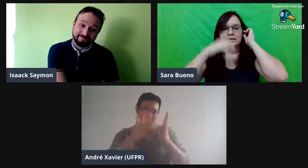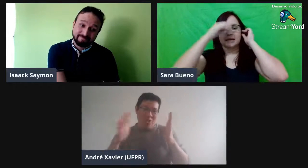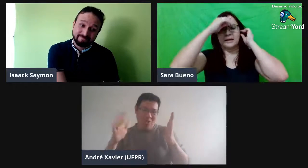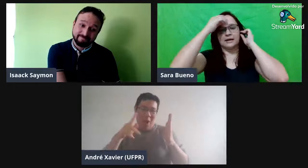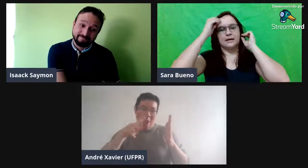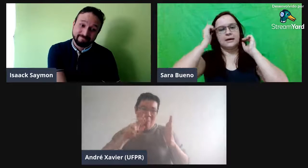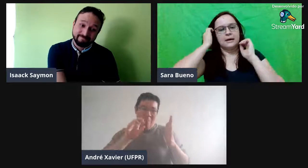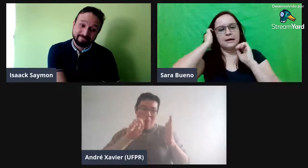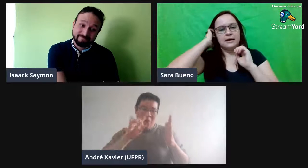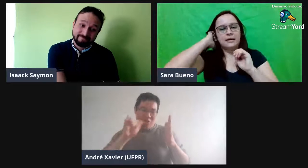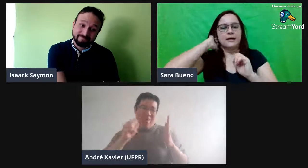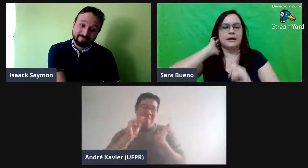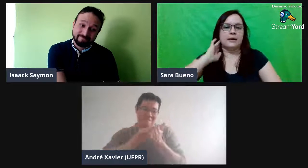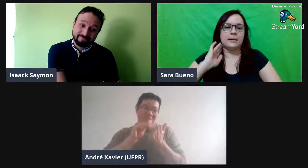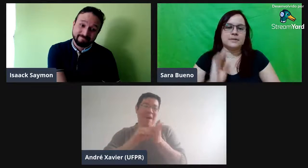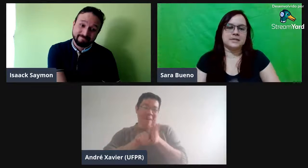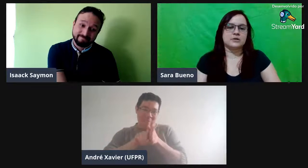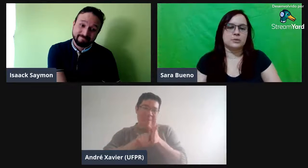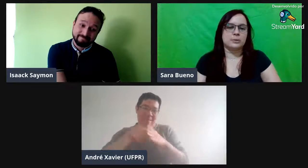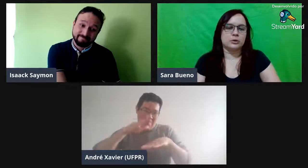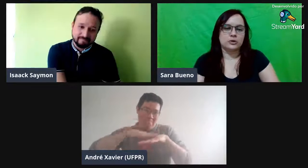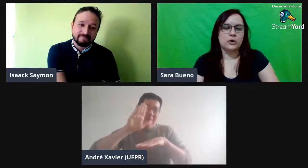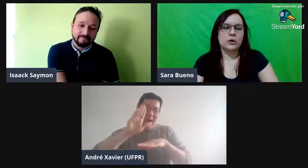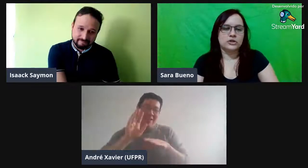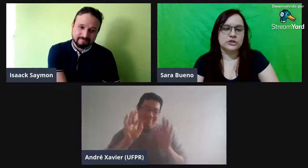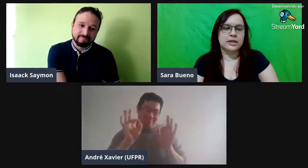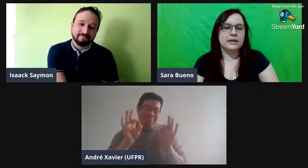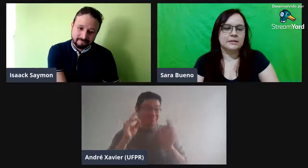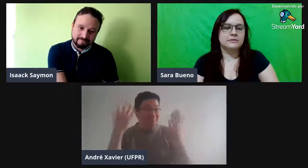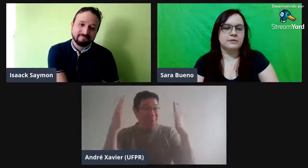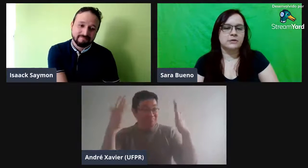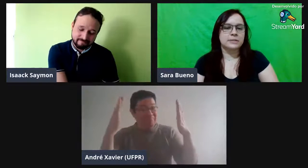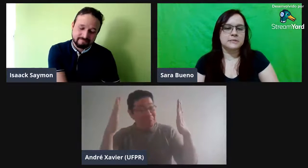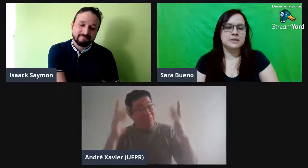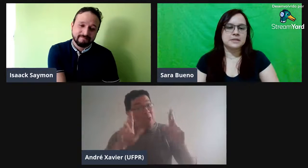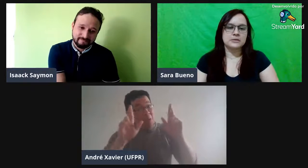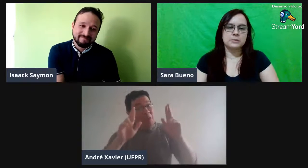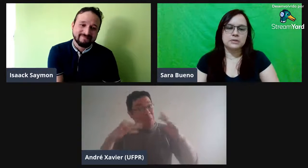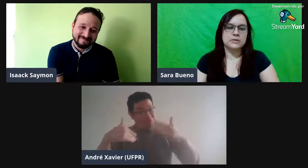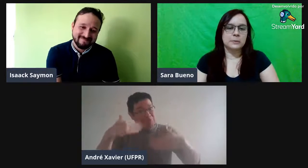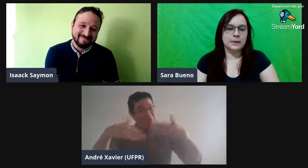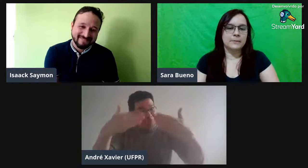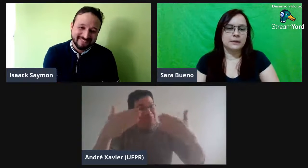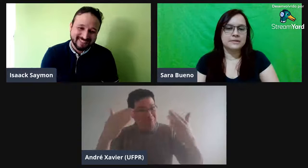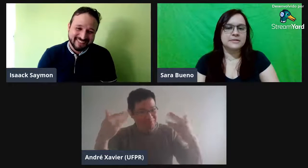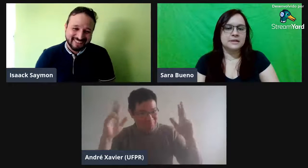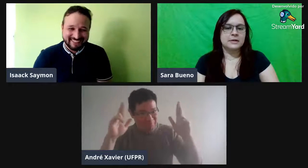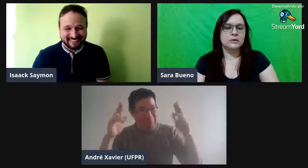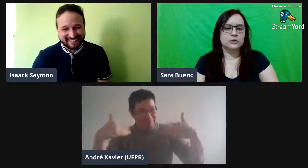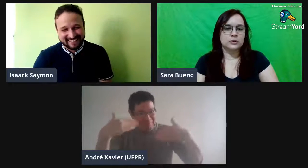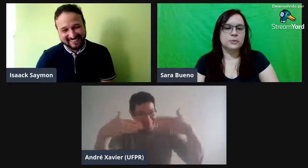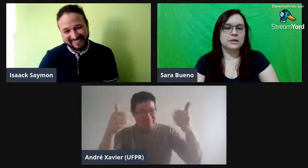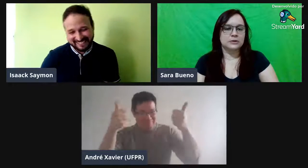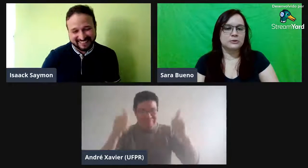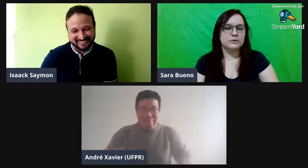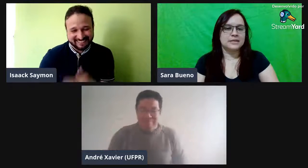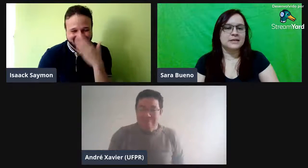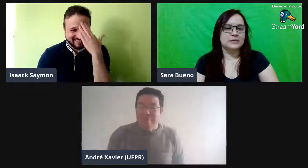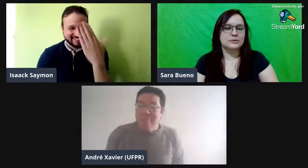essa pesquisa sobre a prosódia, né, falta mais pesquisa sobre isso. Então, parabéns. Eu torço para que tudo dê certo,